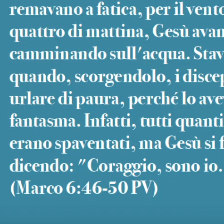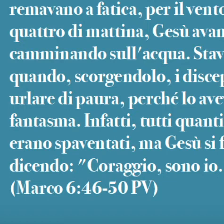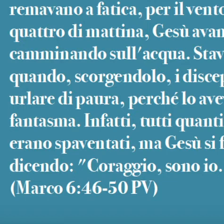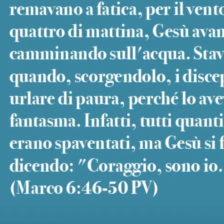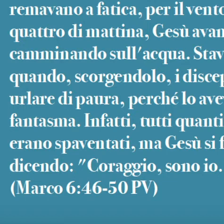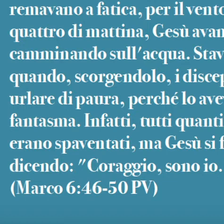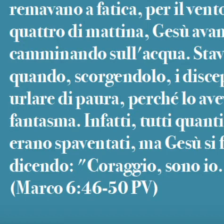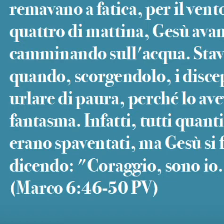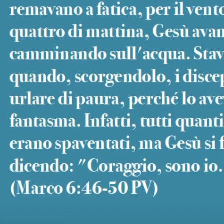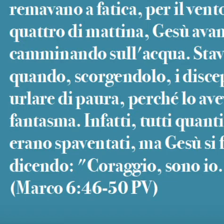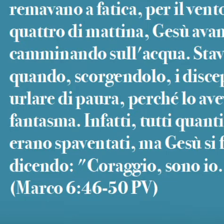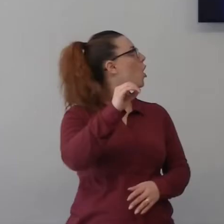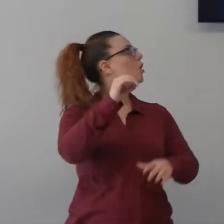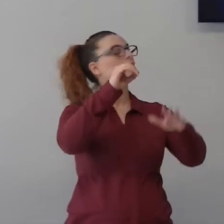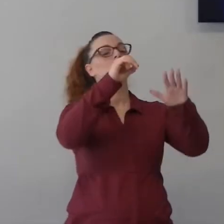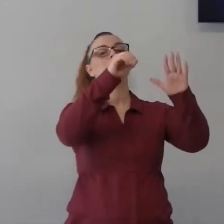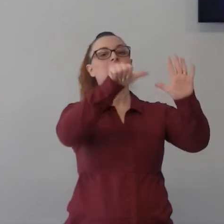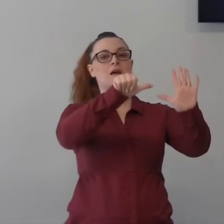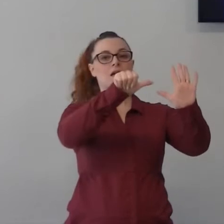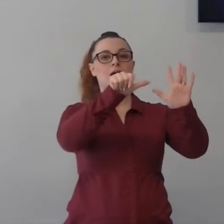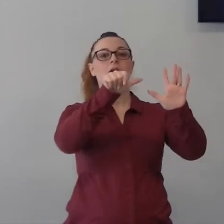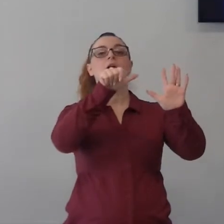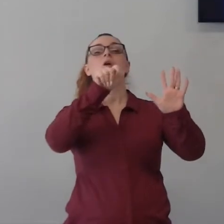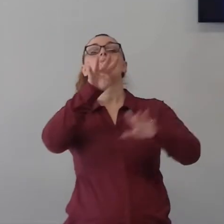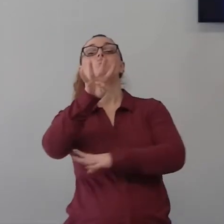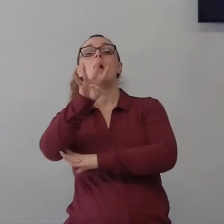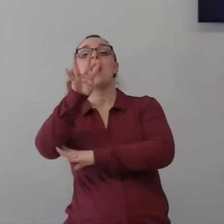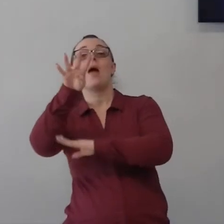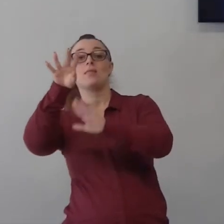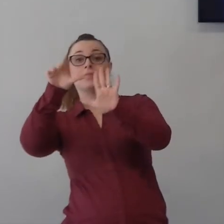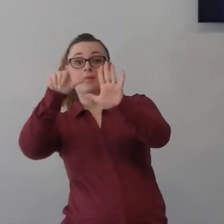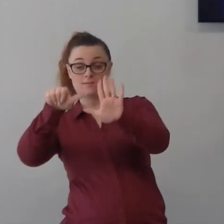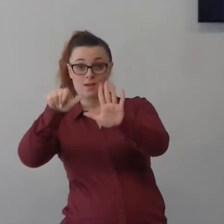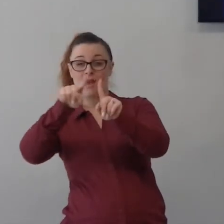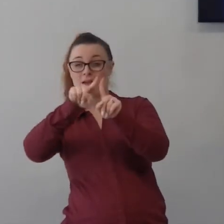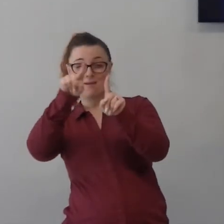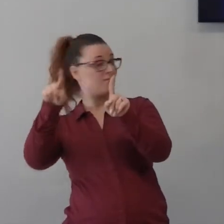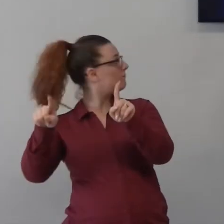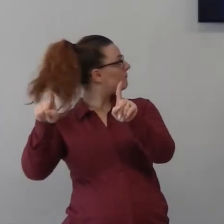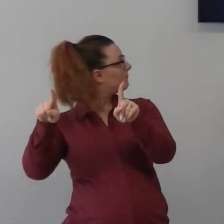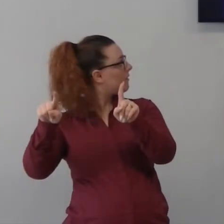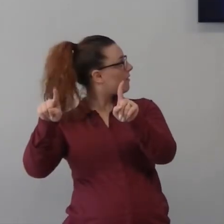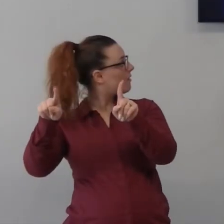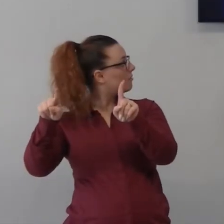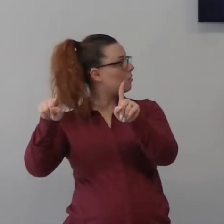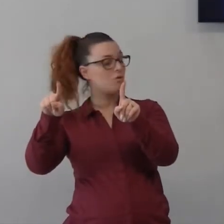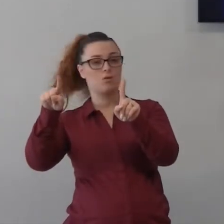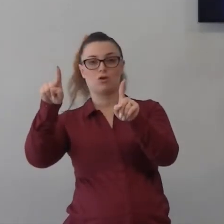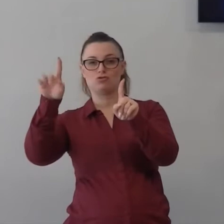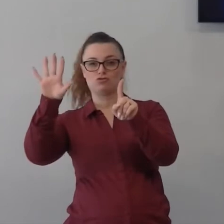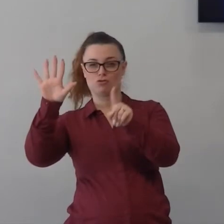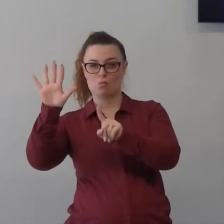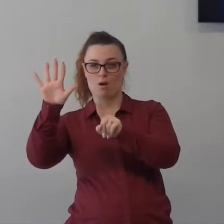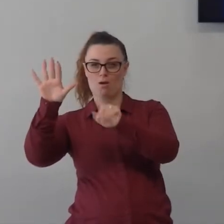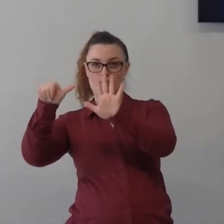abbia altro prossima parte questo era il Vangelo di Marco poi nel